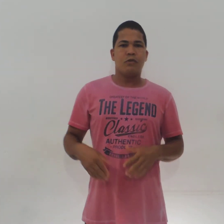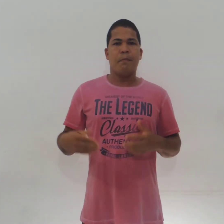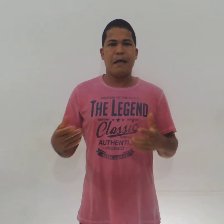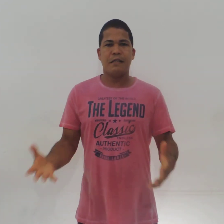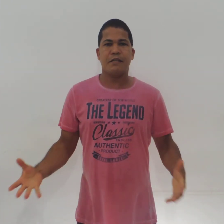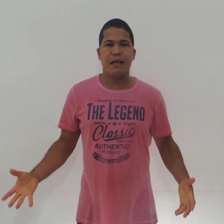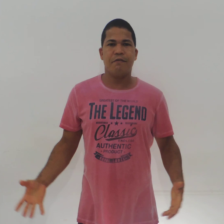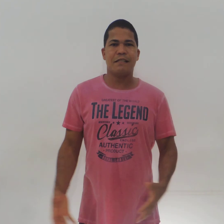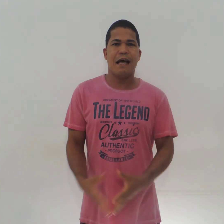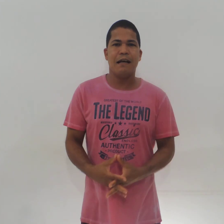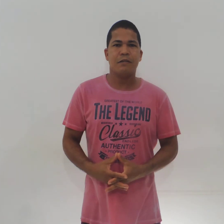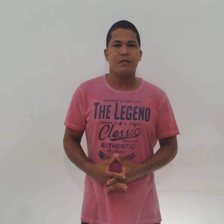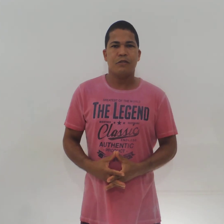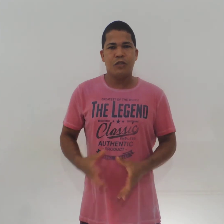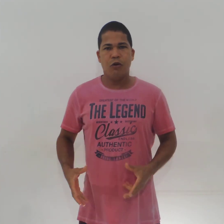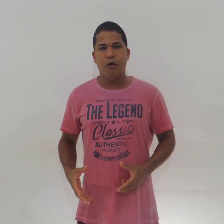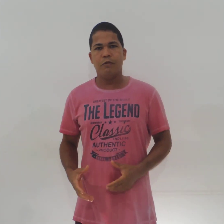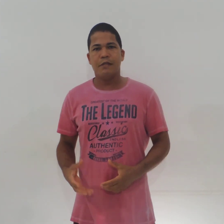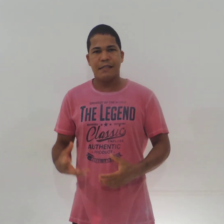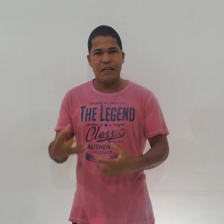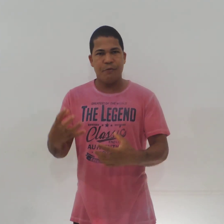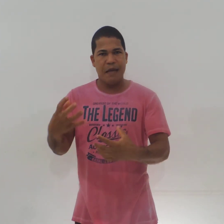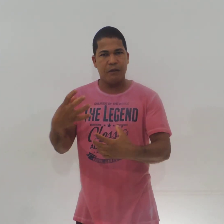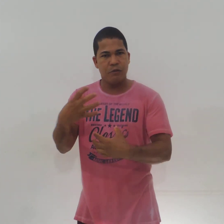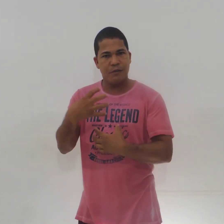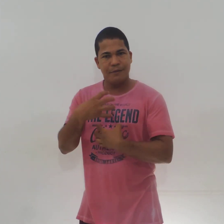só para a gente revisar. De novo, sentimentos.